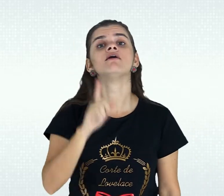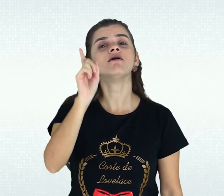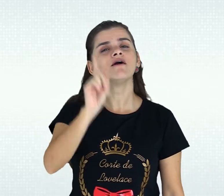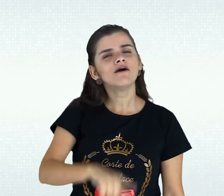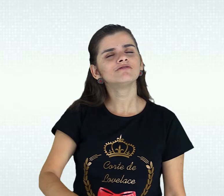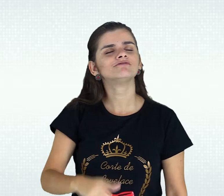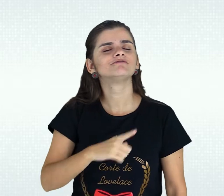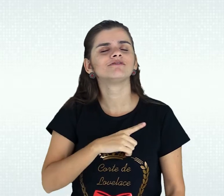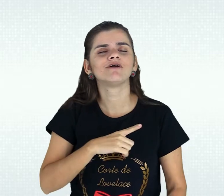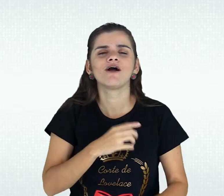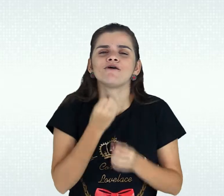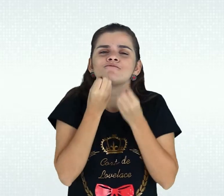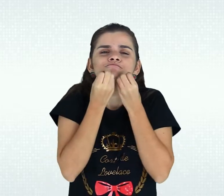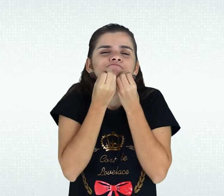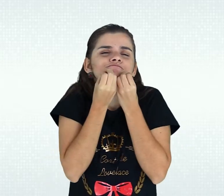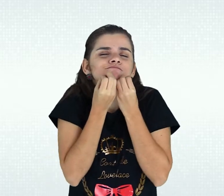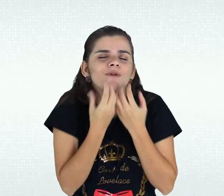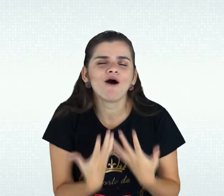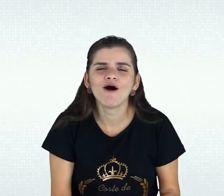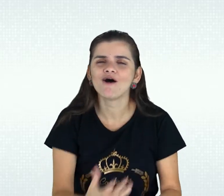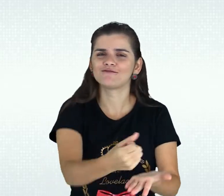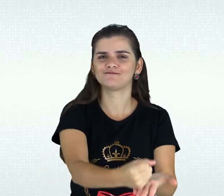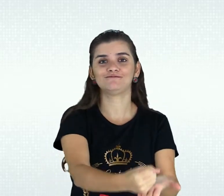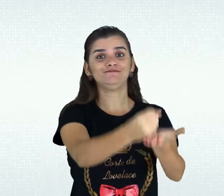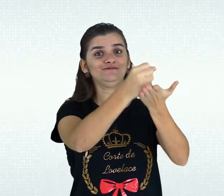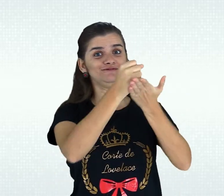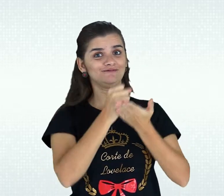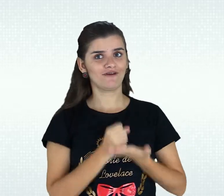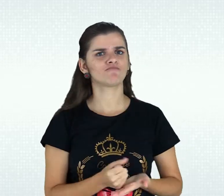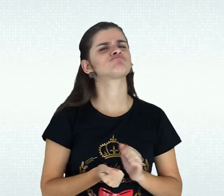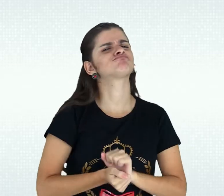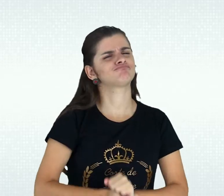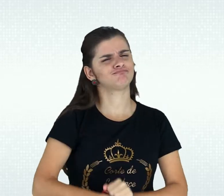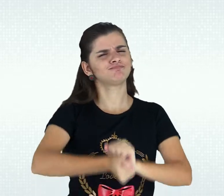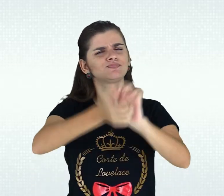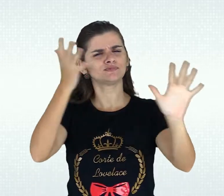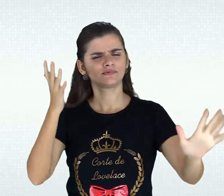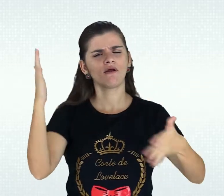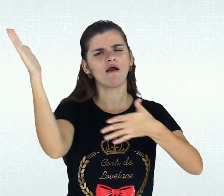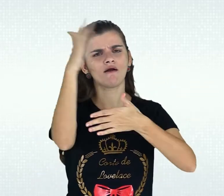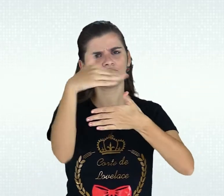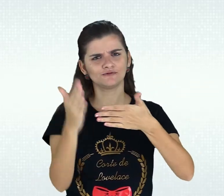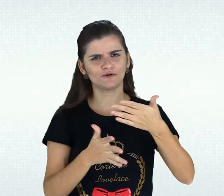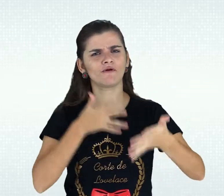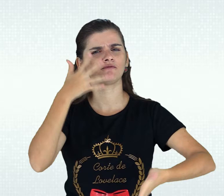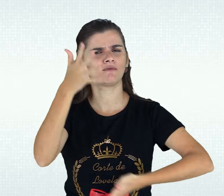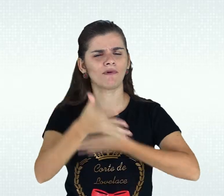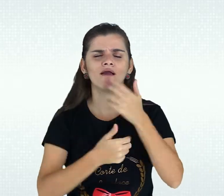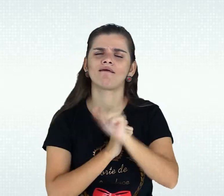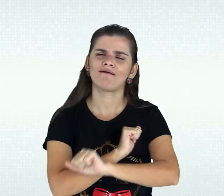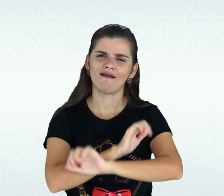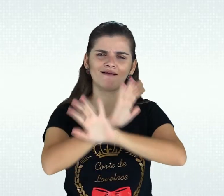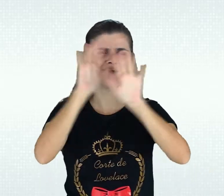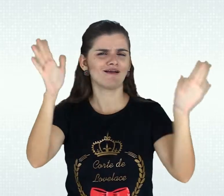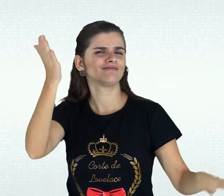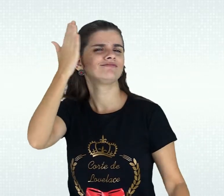Uma boa sinalização com boa fluência em Libras me auxiliou para a compreensão clara dos conteúdos.